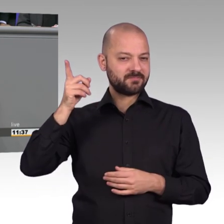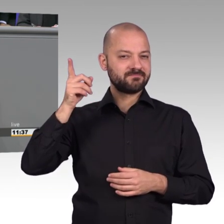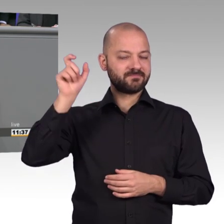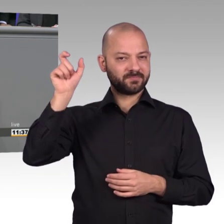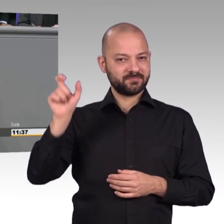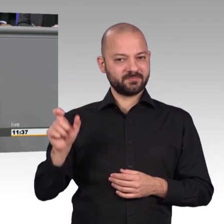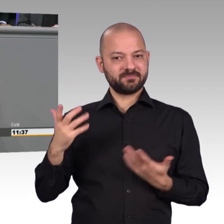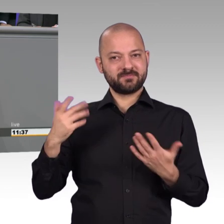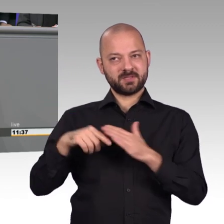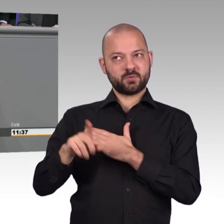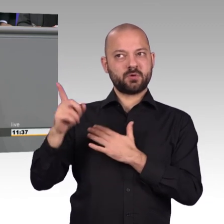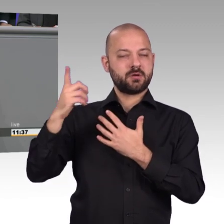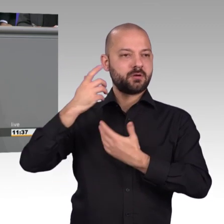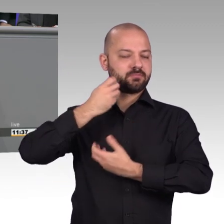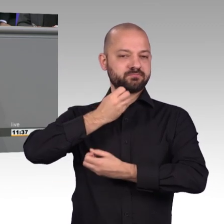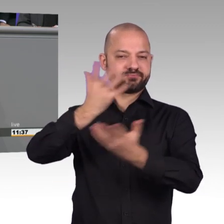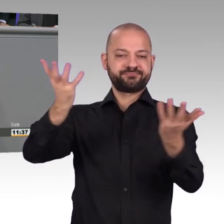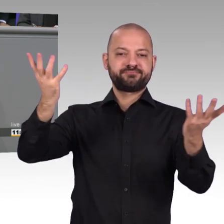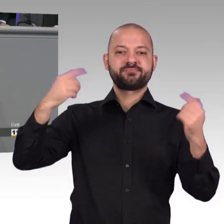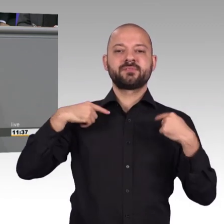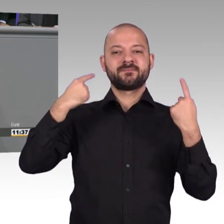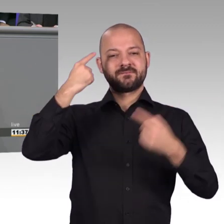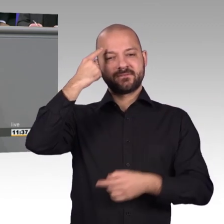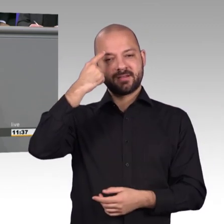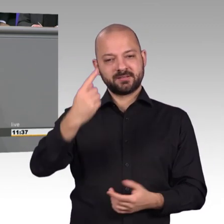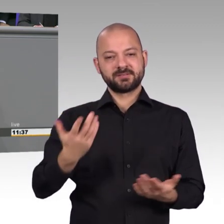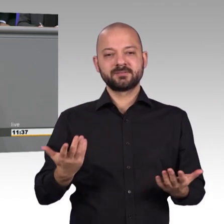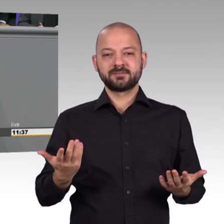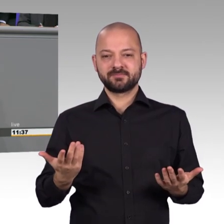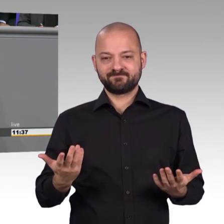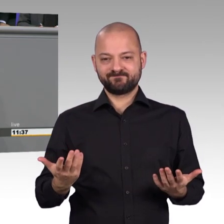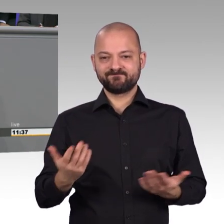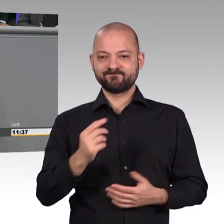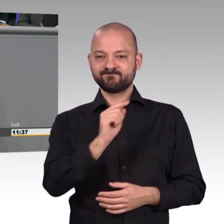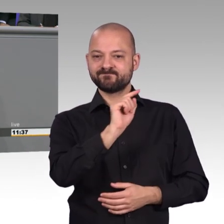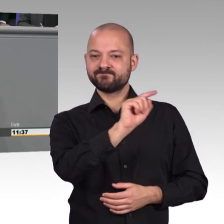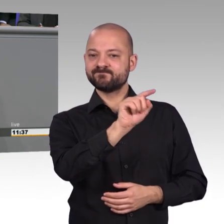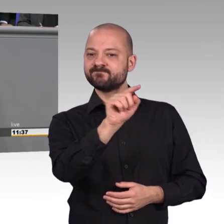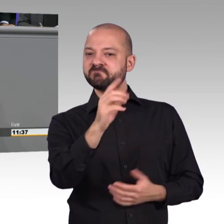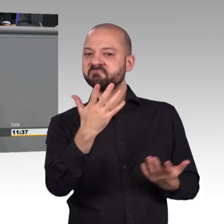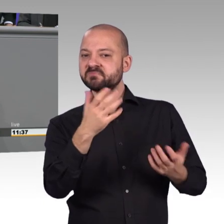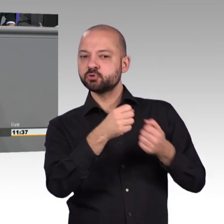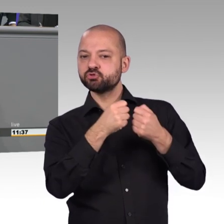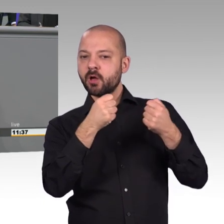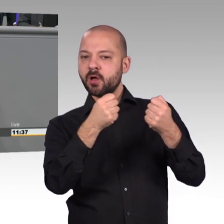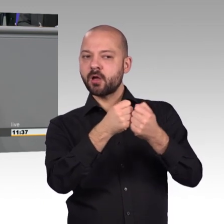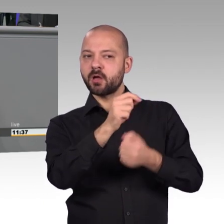Der jüngste BSI-Lagebericht spricht von 800 Millionen bekannten Schadprogrammen und jeden Tag kommen